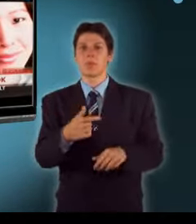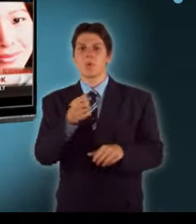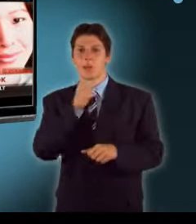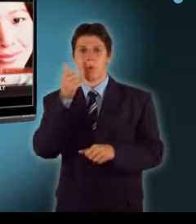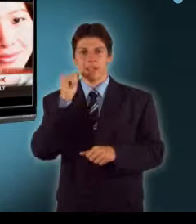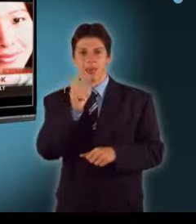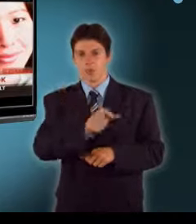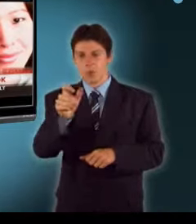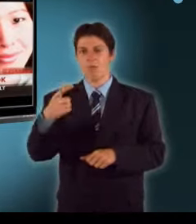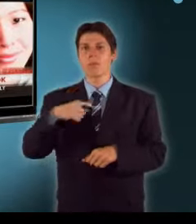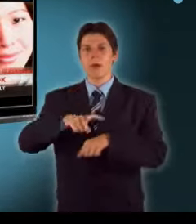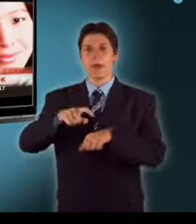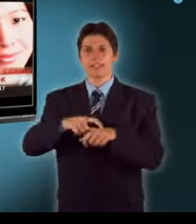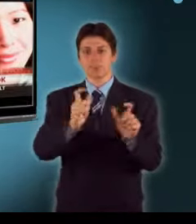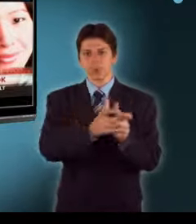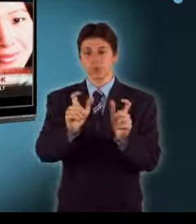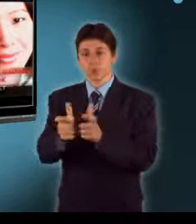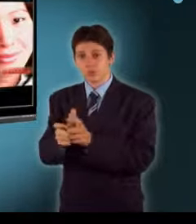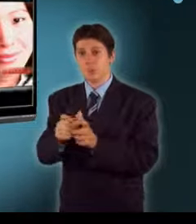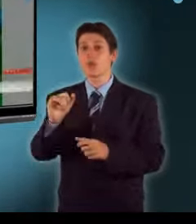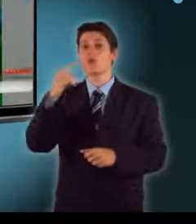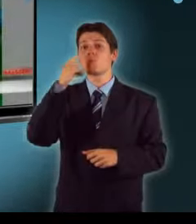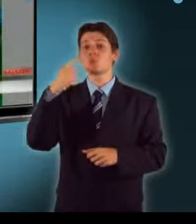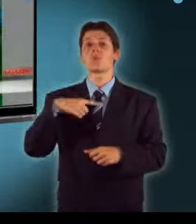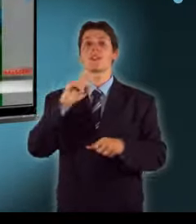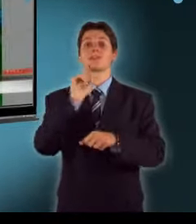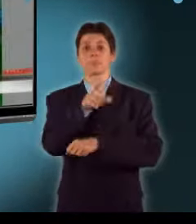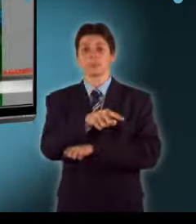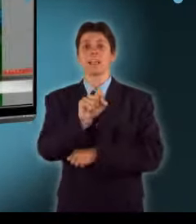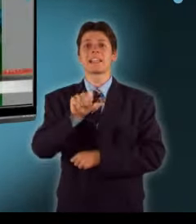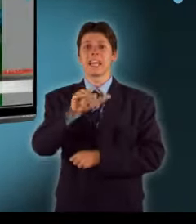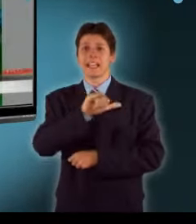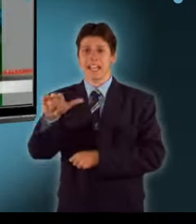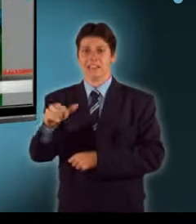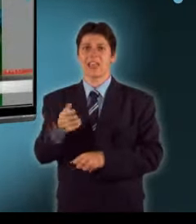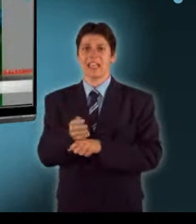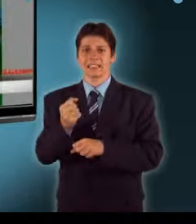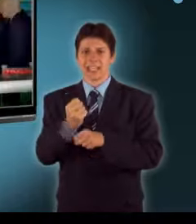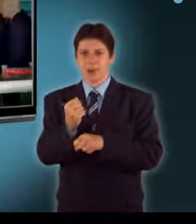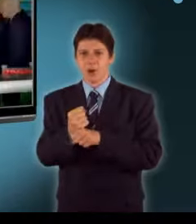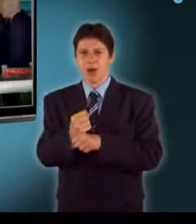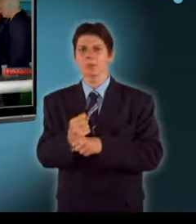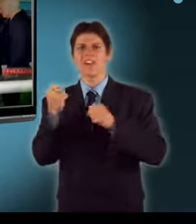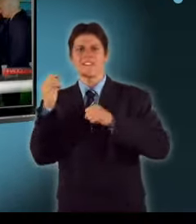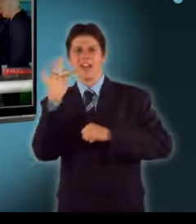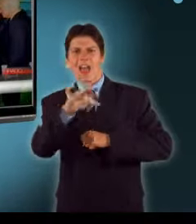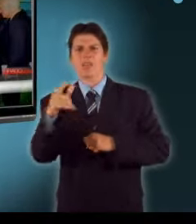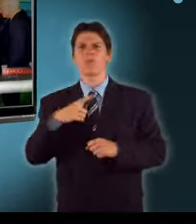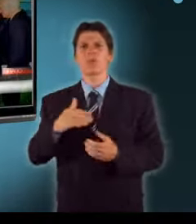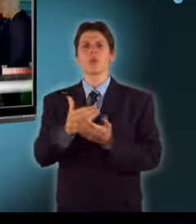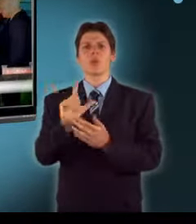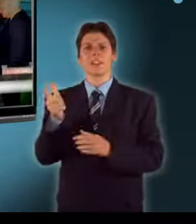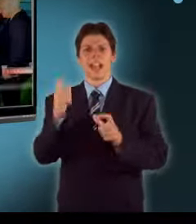majd júniusban 12 év kényszer munkára ítéltek. A vád szerint illegálisan érkeztek az országba, ahol úgymond ellenséges